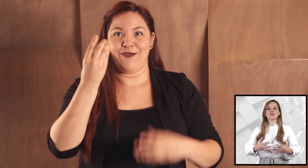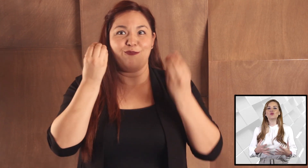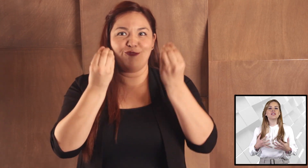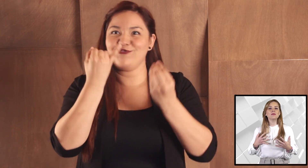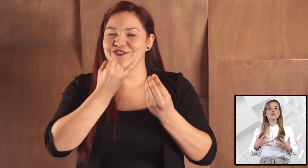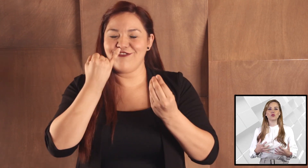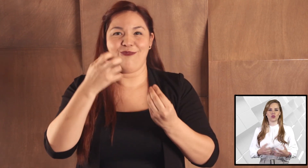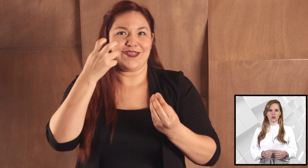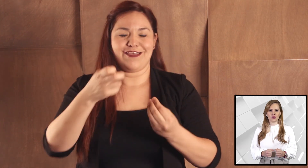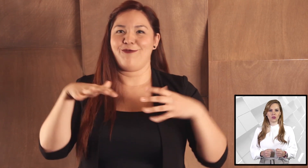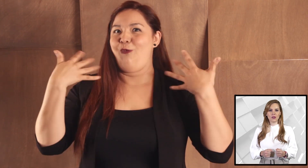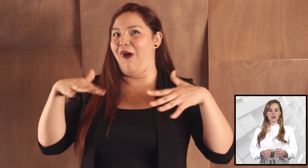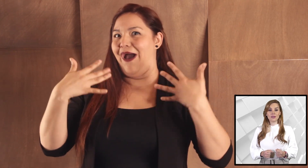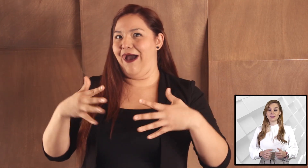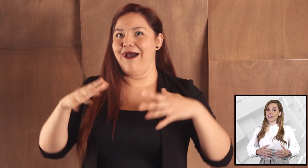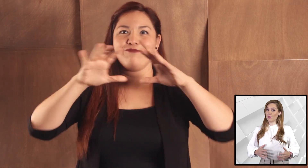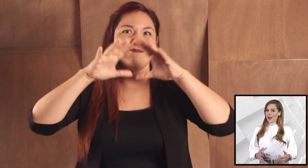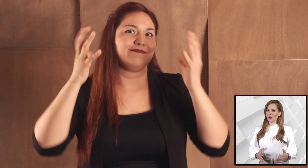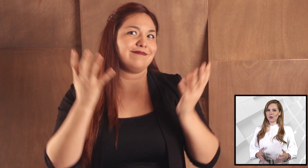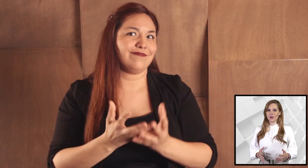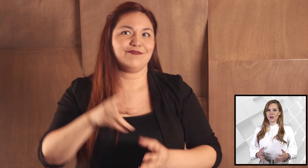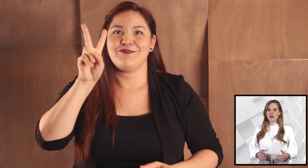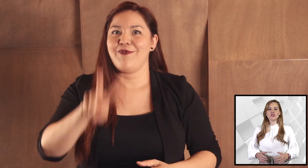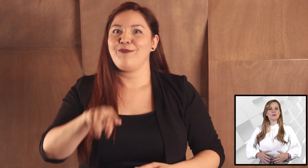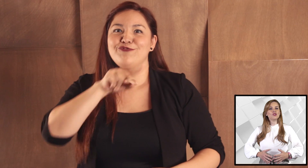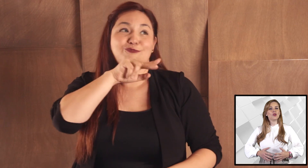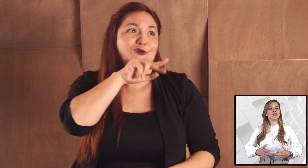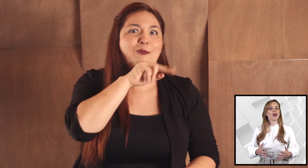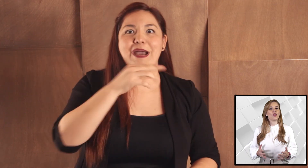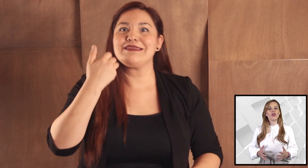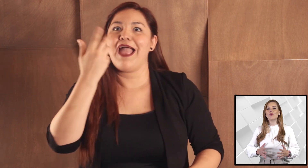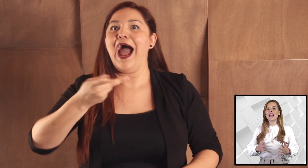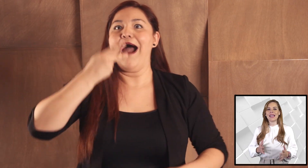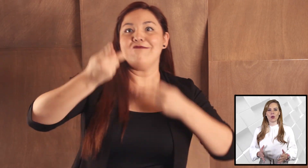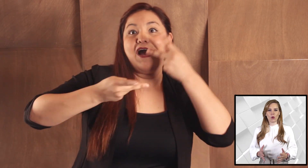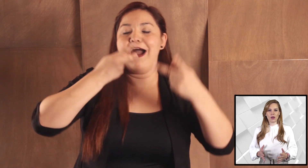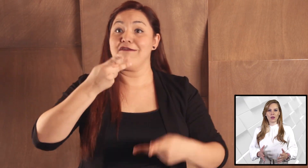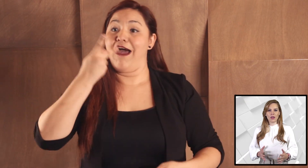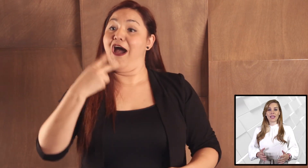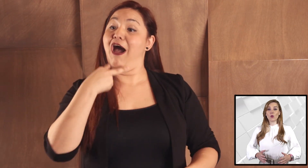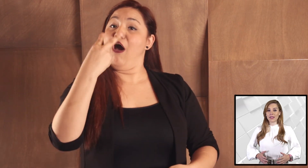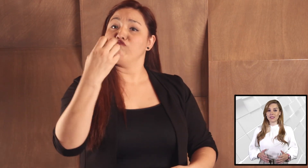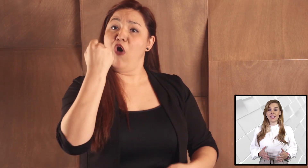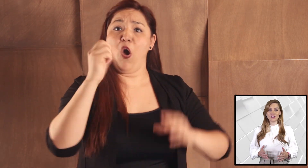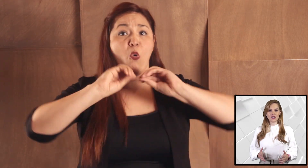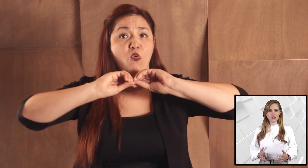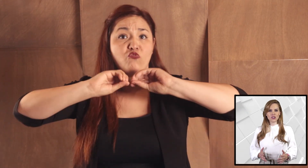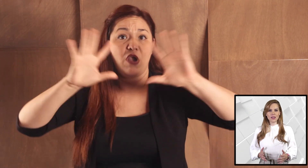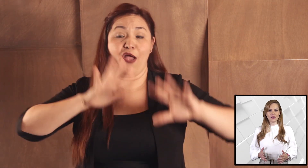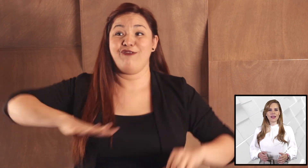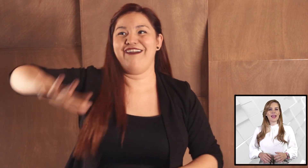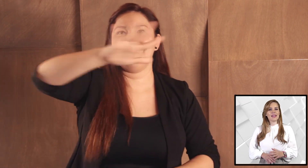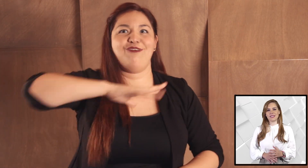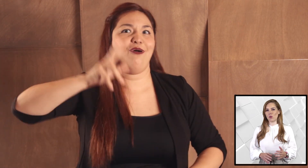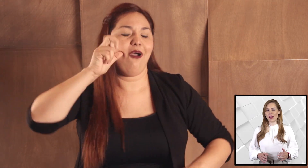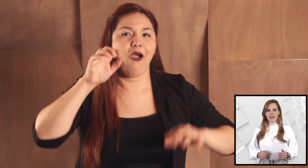escuchen muchos. Sin embargo, nos hemos olvidado de una lengua que, aunque silenciosa, es igual de